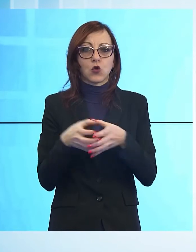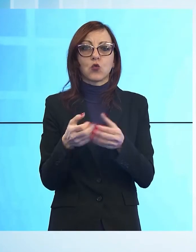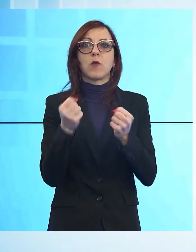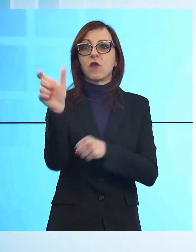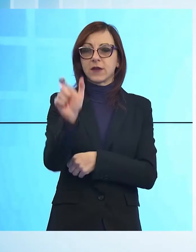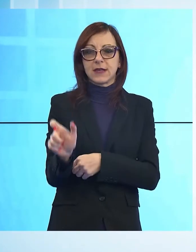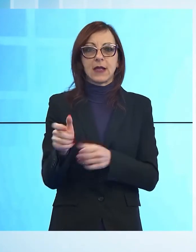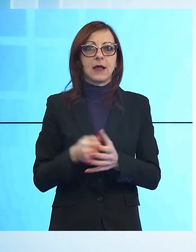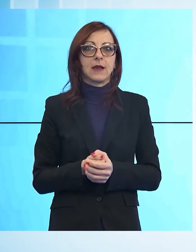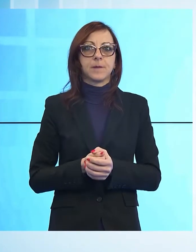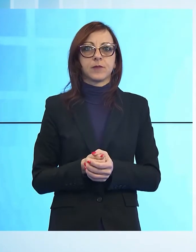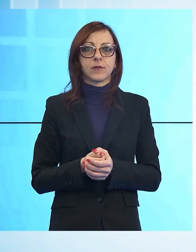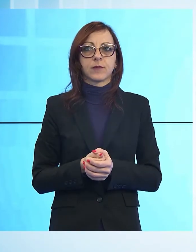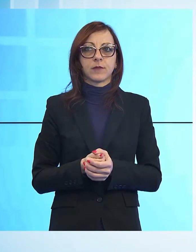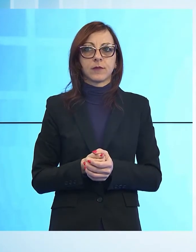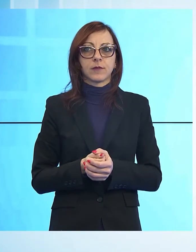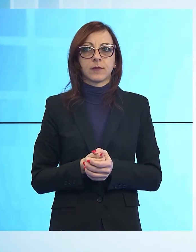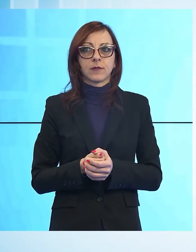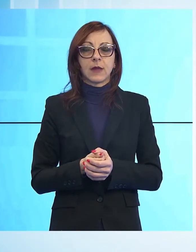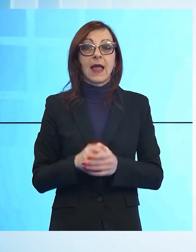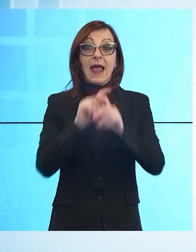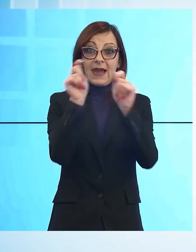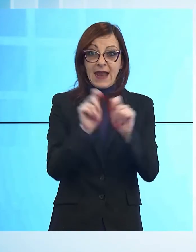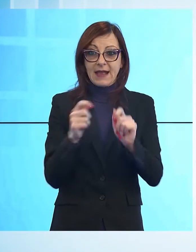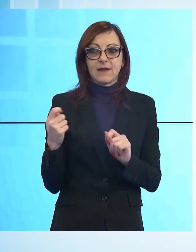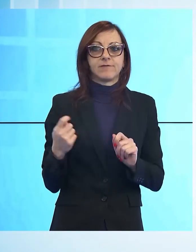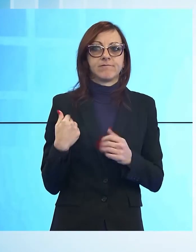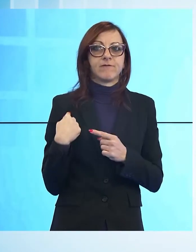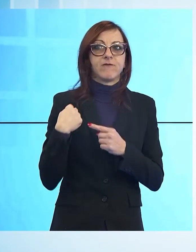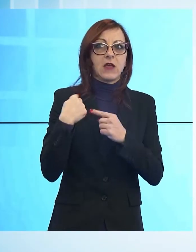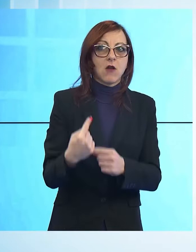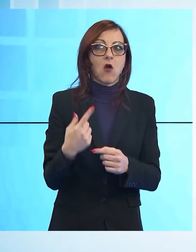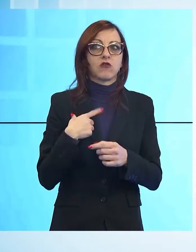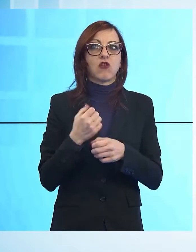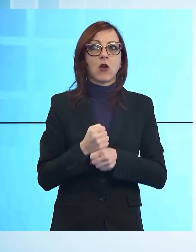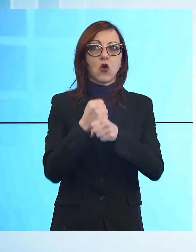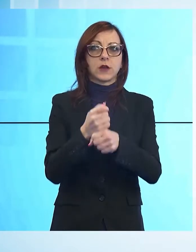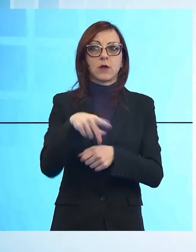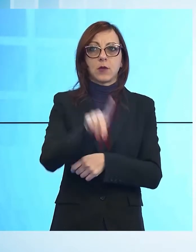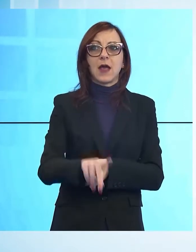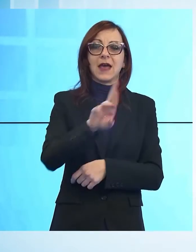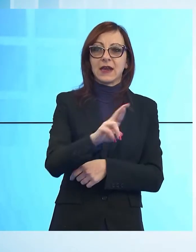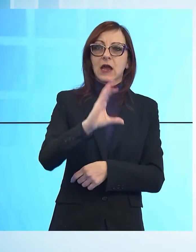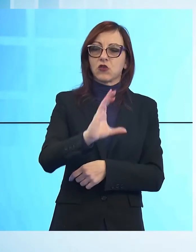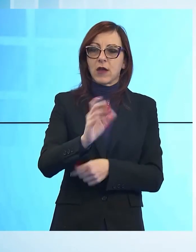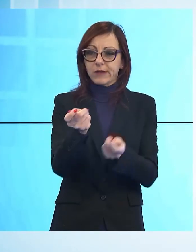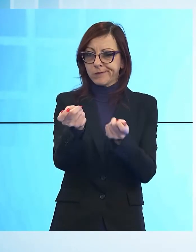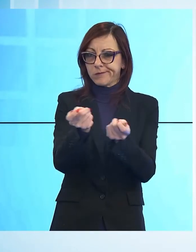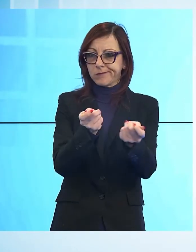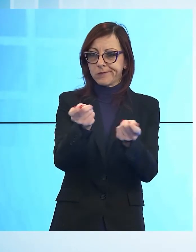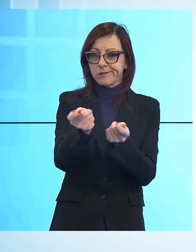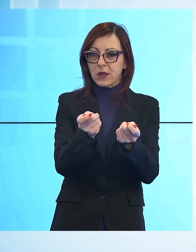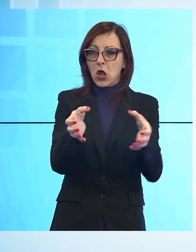delle operazioni in questo momento sembra nelle mani della Lega rappresentata dal suo coordinatore provinciale Riccardo Cavirani. Il partito di